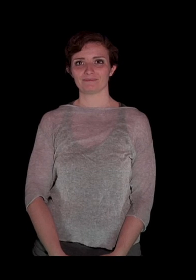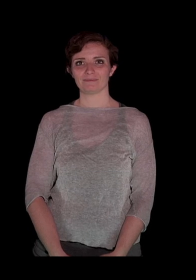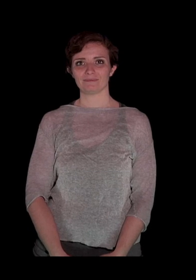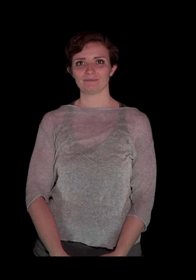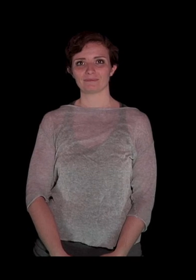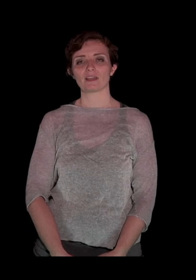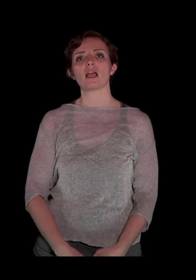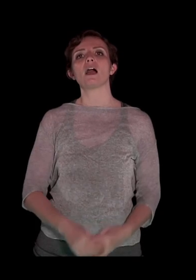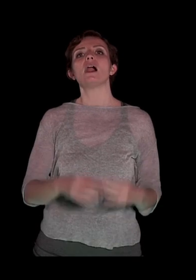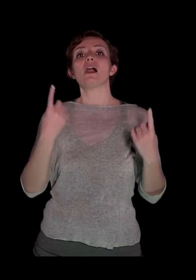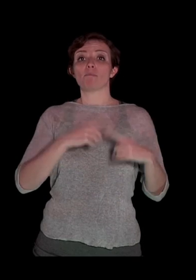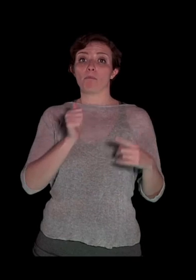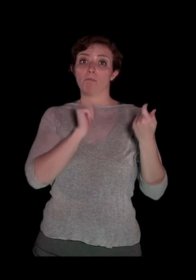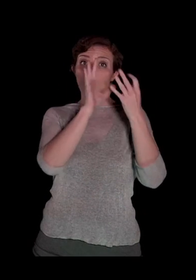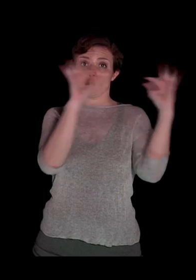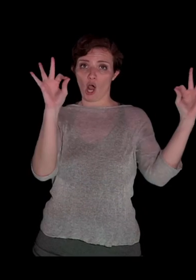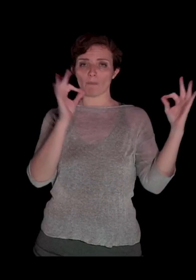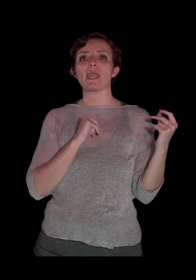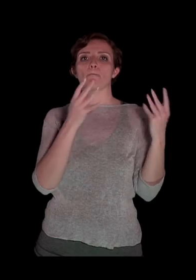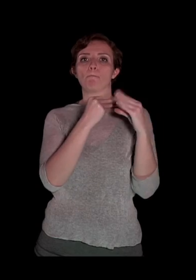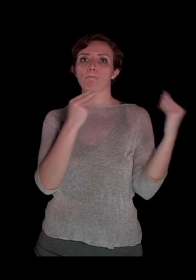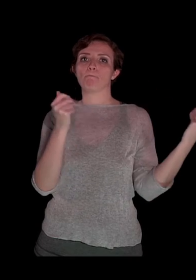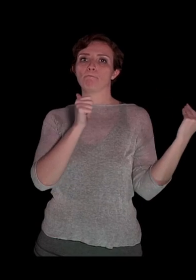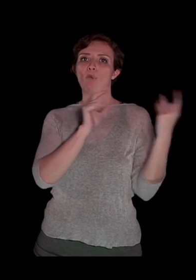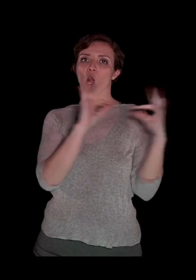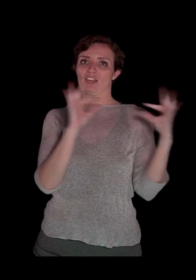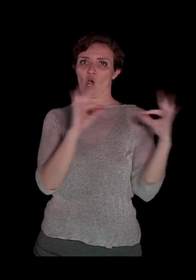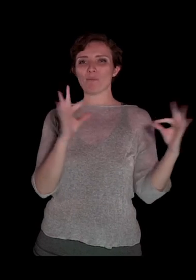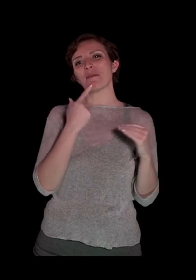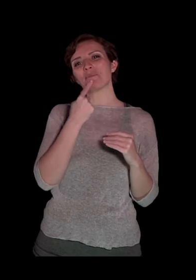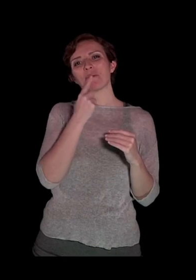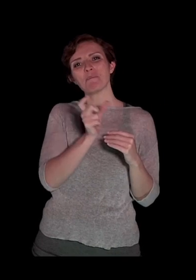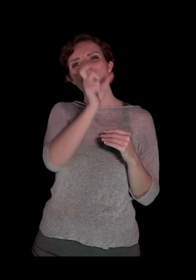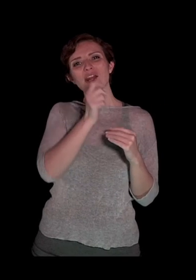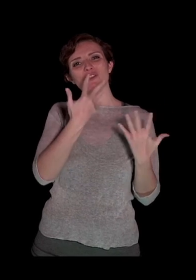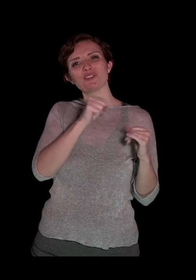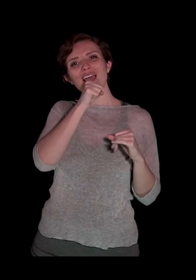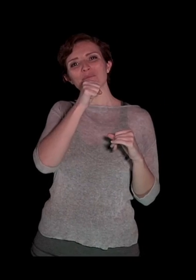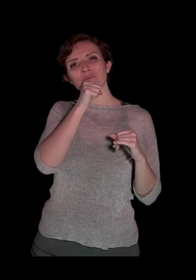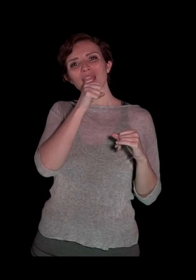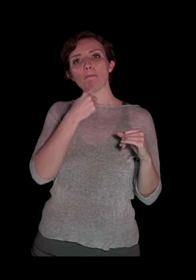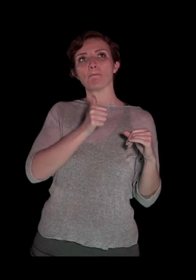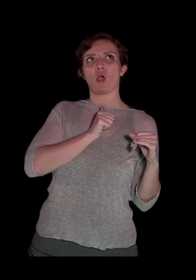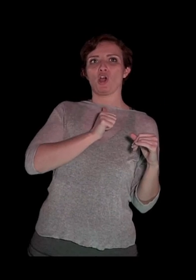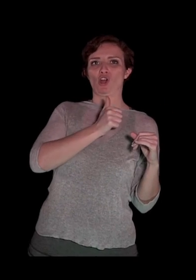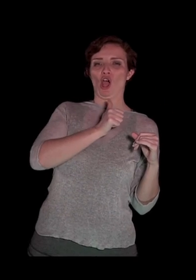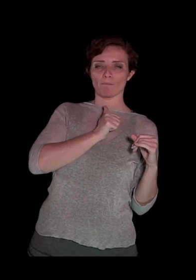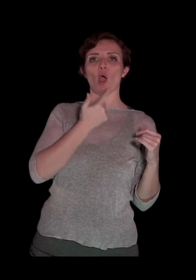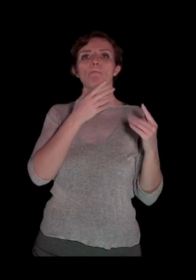Si passa poi dai monomi ai polinomi, lo dice la parola stessa, per chi si intende un pochettino di greco. Noi abbiamo che il polinomio, che cos'è? È